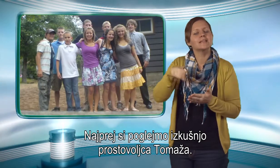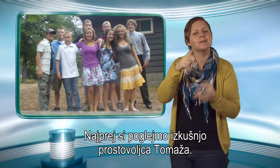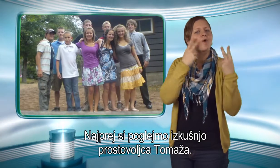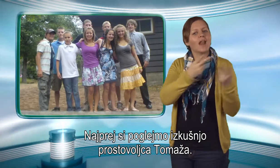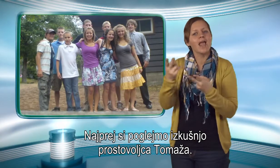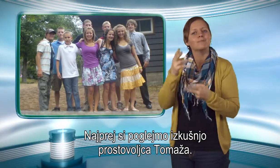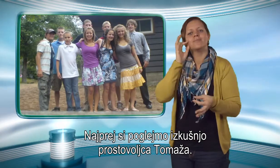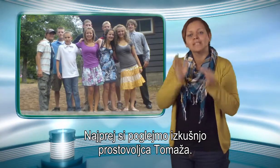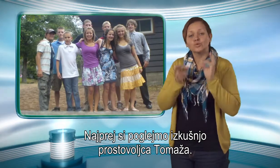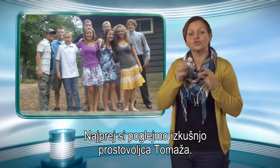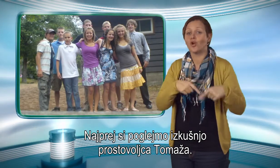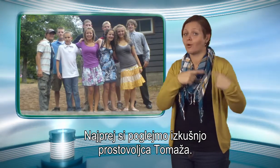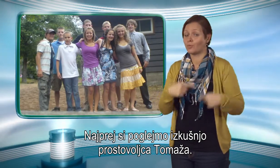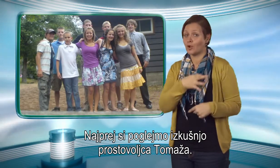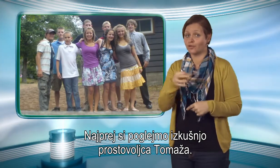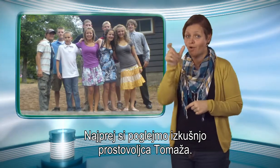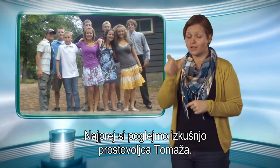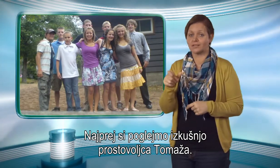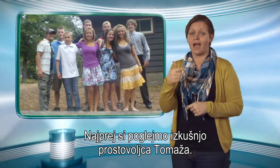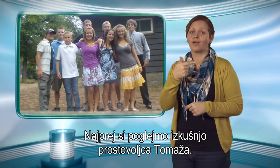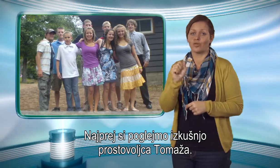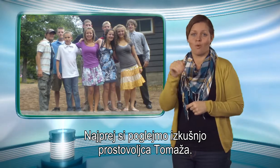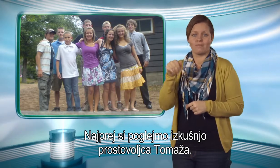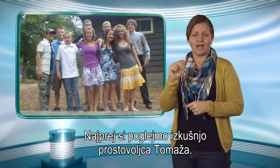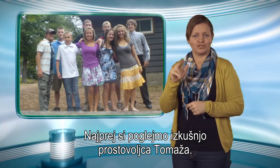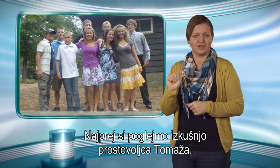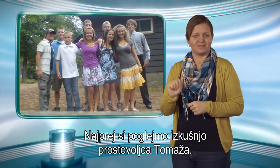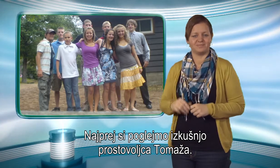Najprej si poglejmo izkušnjo prostovoljca Tomaža.